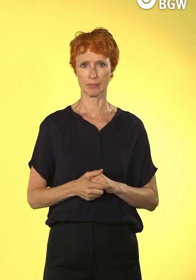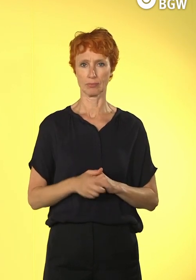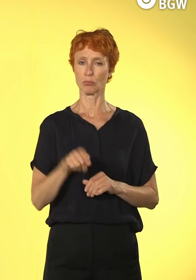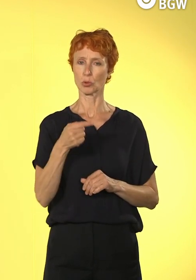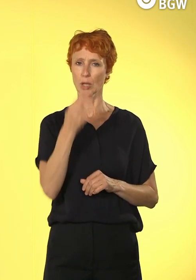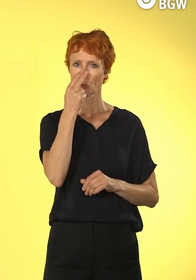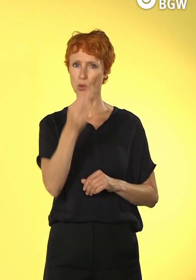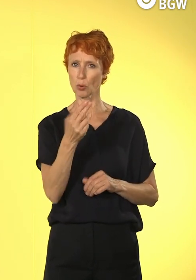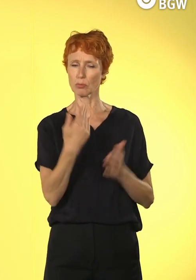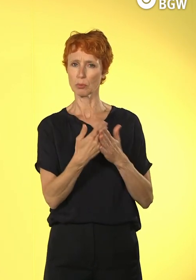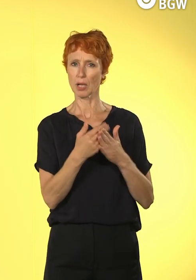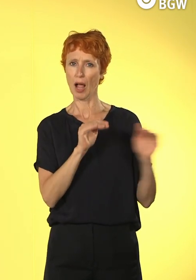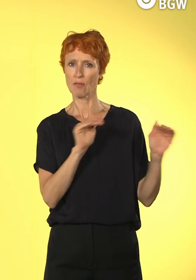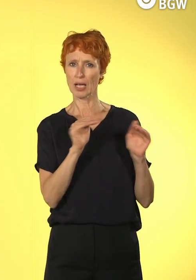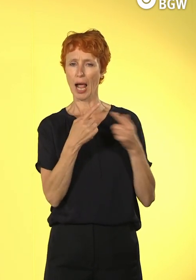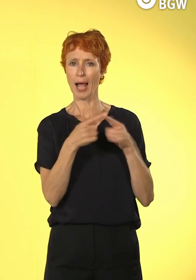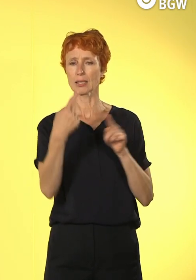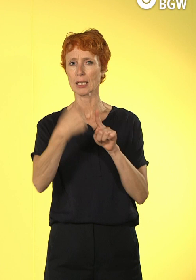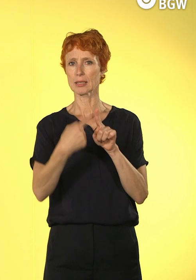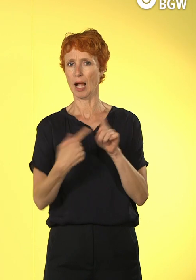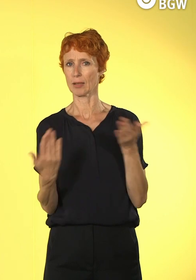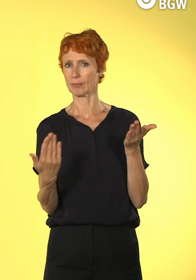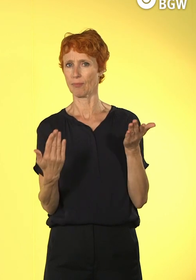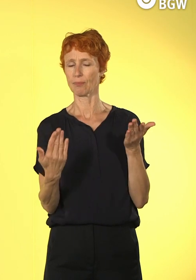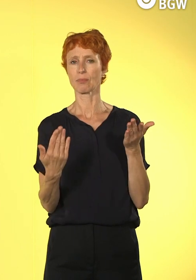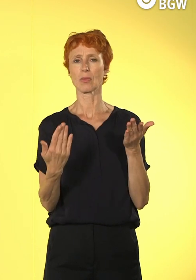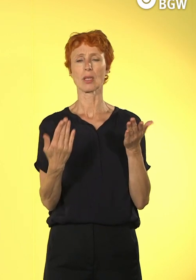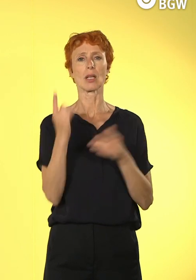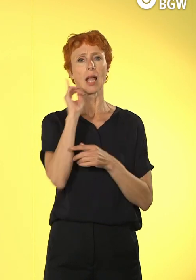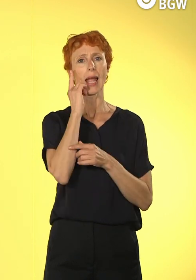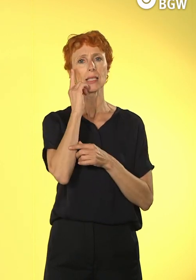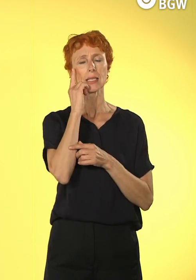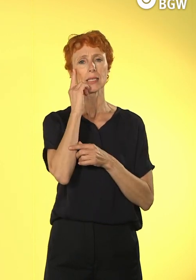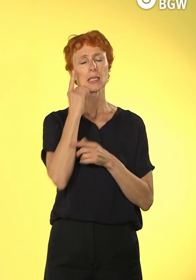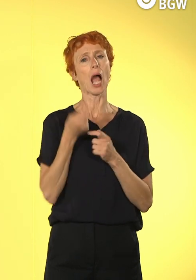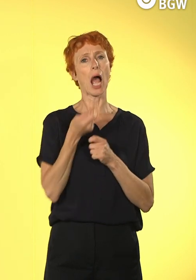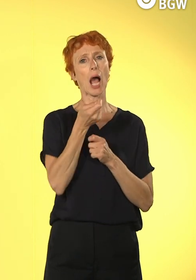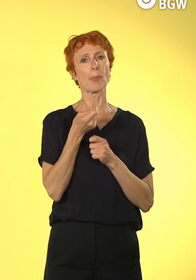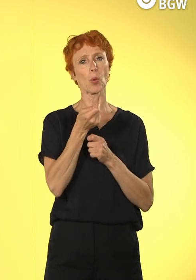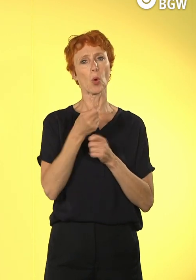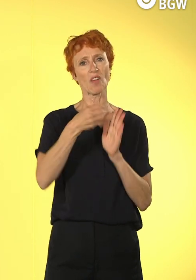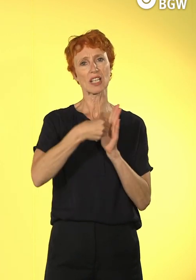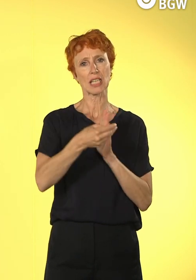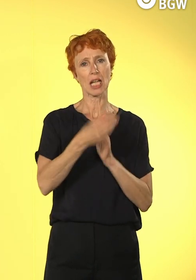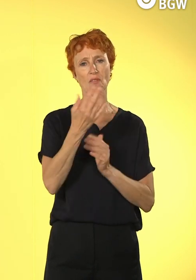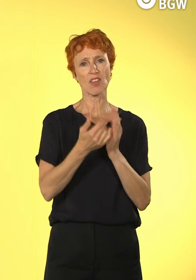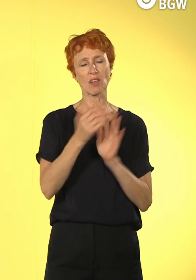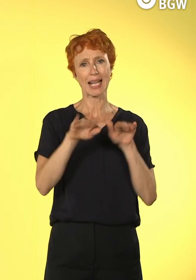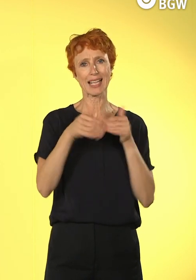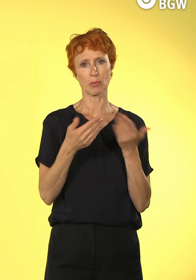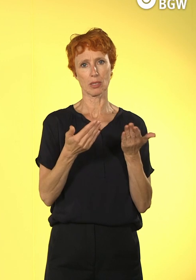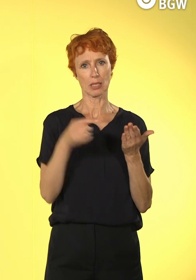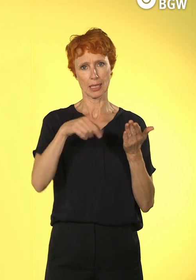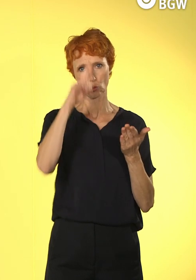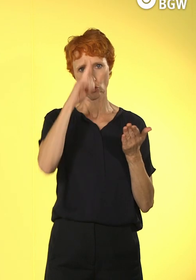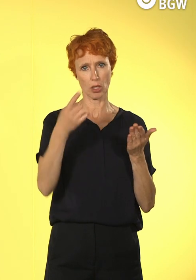paar andere Zahlen anschaut, zum Beispiel die Mobilabonnements, also wie viele Handyverträge gibt es zum Beispiel, kommen wir auf